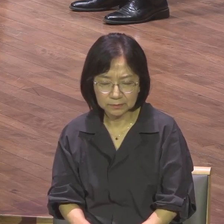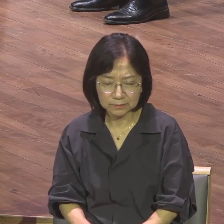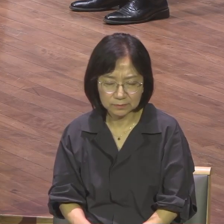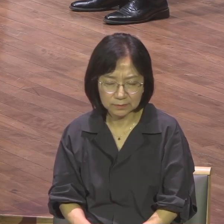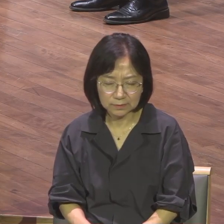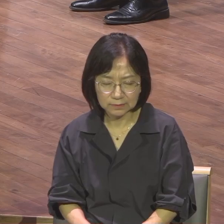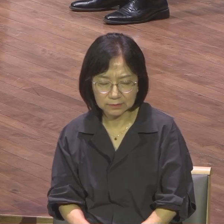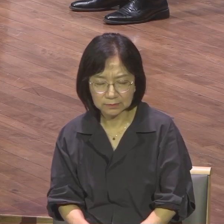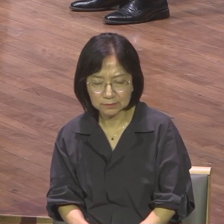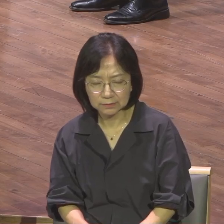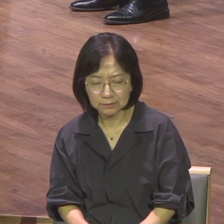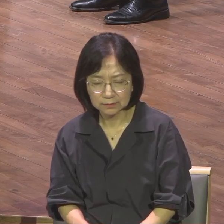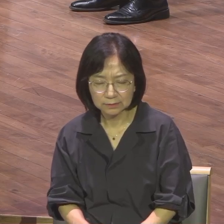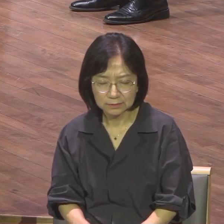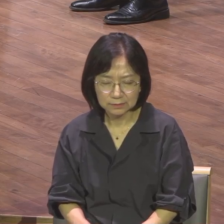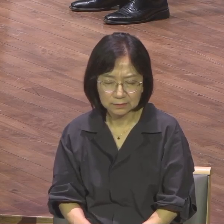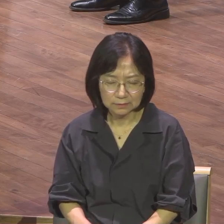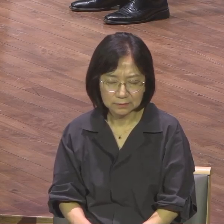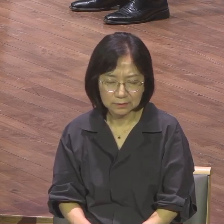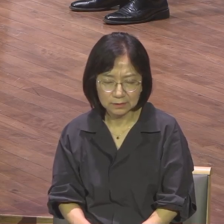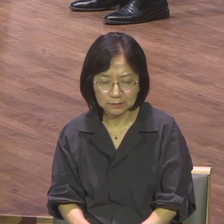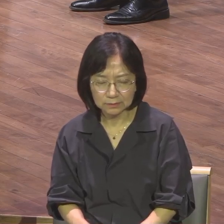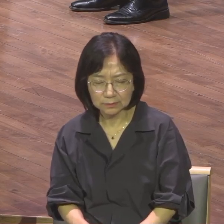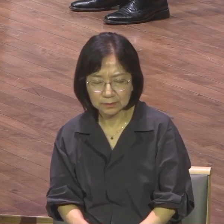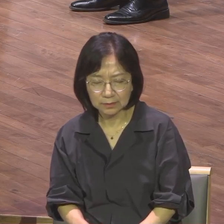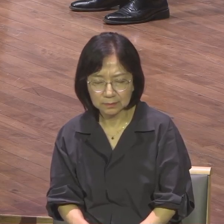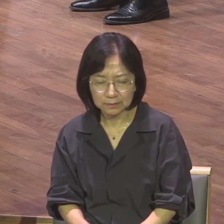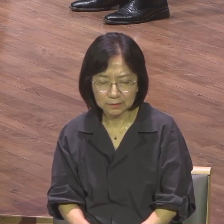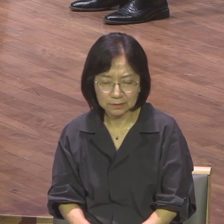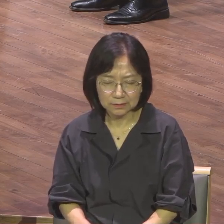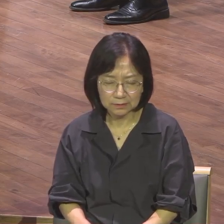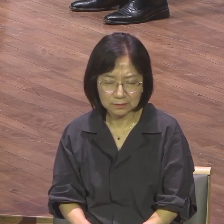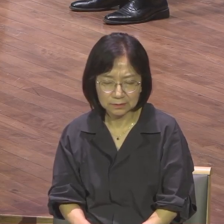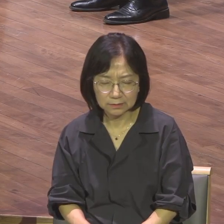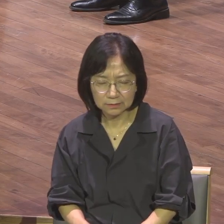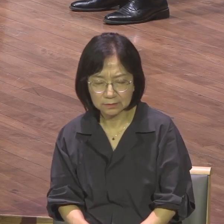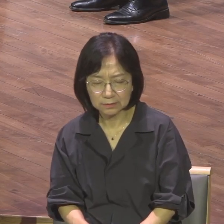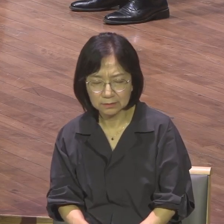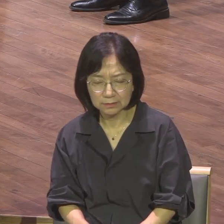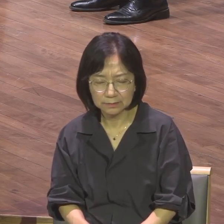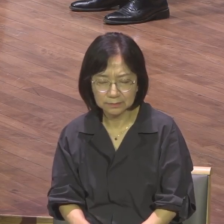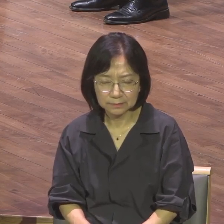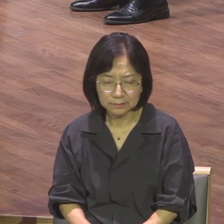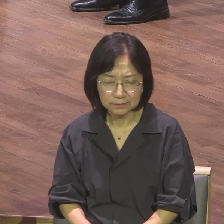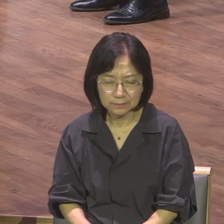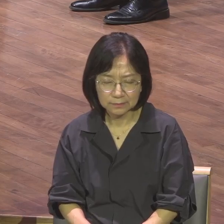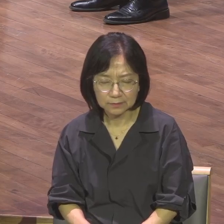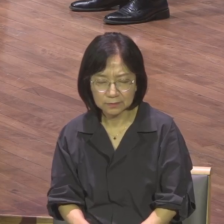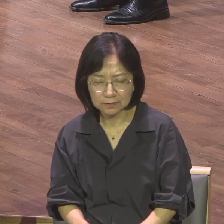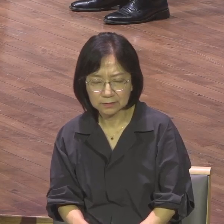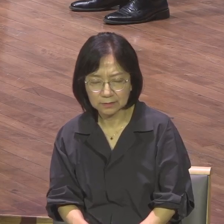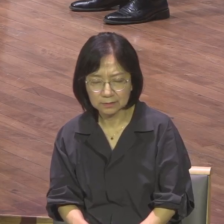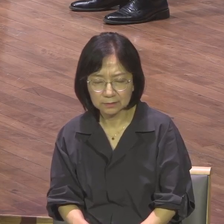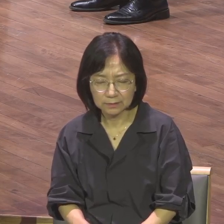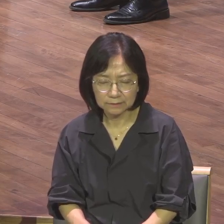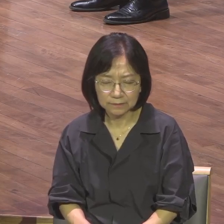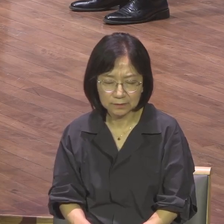언약을 굳게 붙잡는 여름 수리가 될 수 있도록 모든 렘먼트위원회 하나님이 축복하시며 은혜를 베풀어 주시옵소서